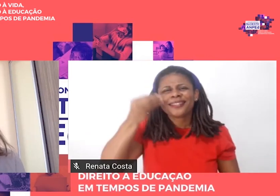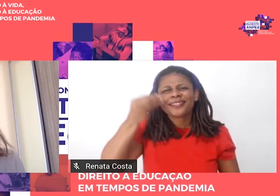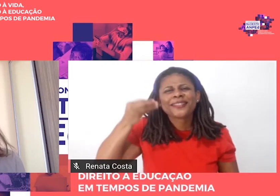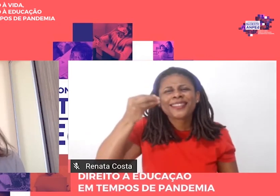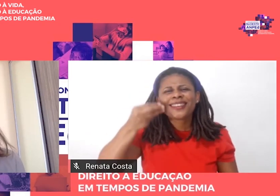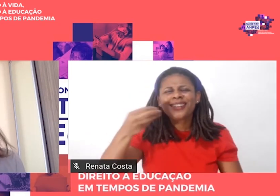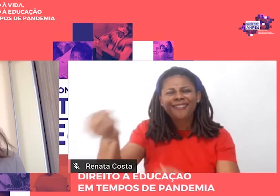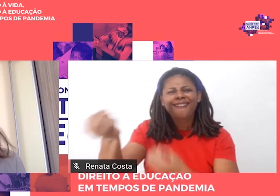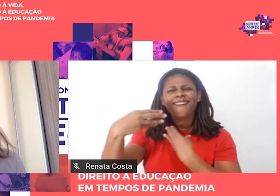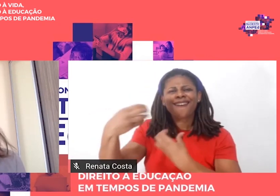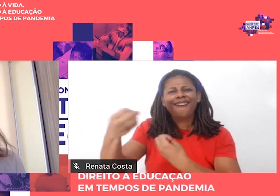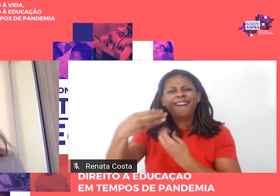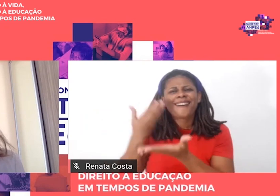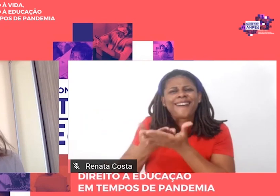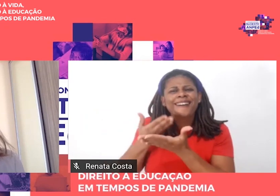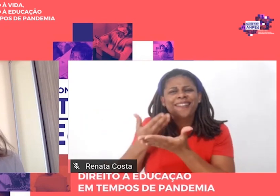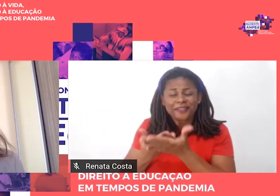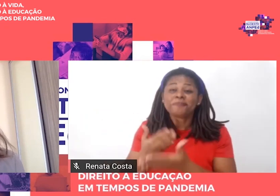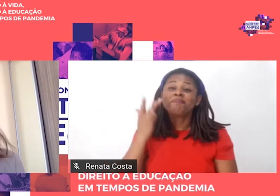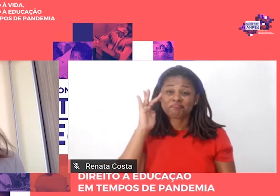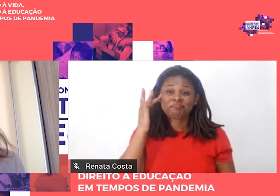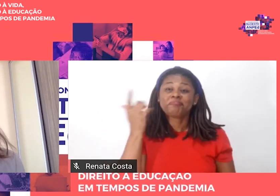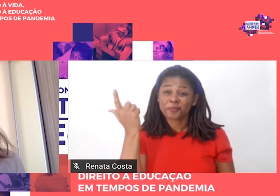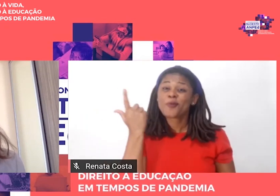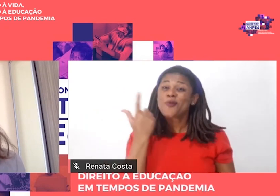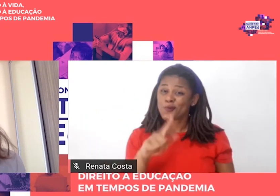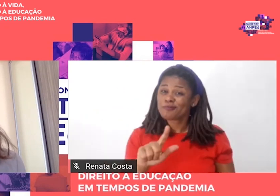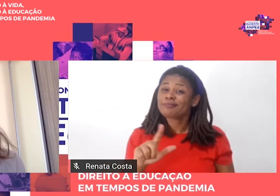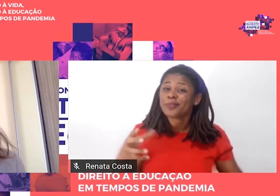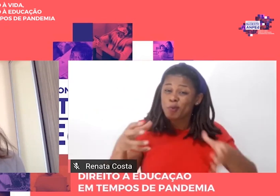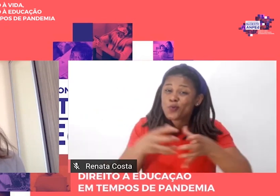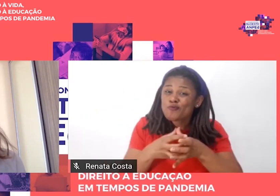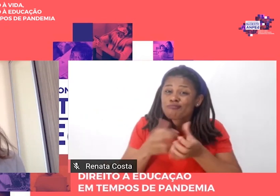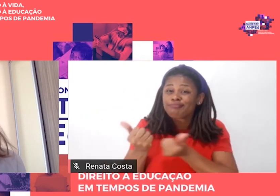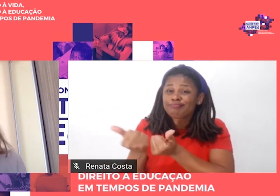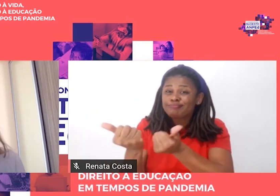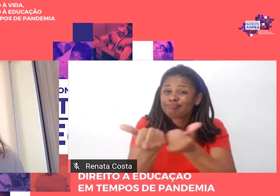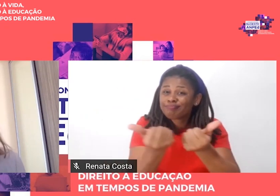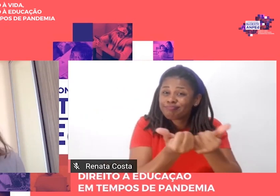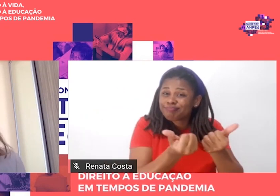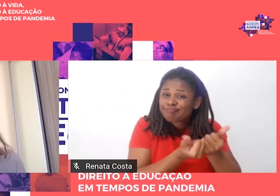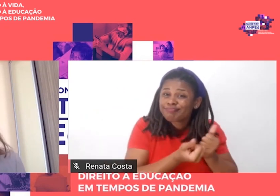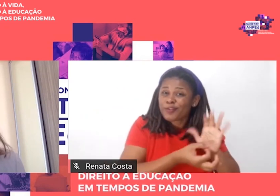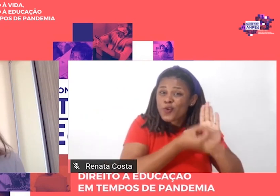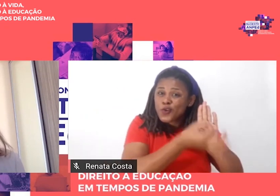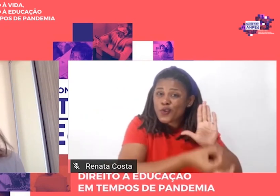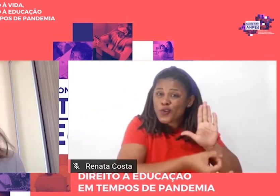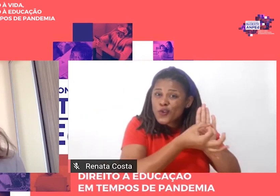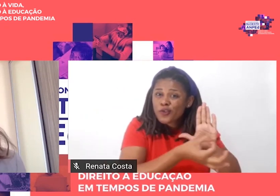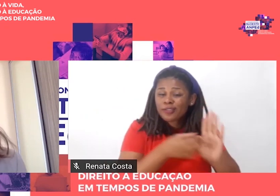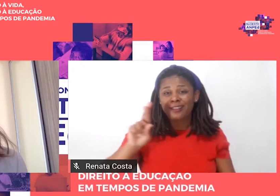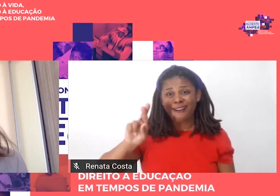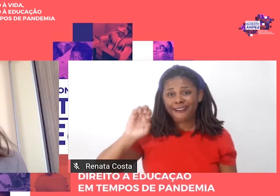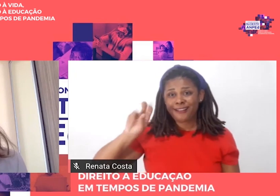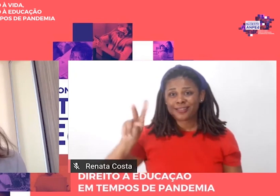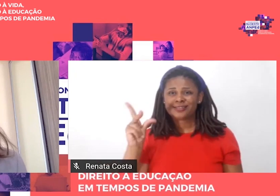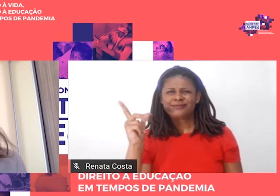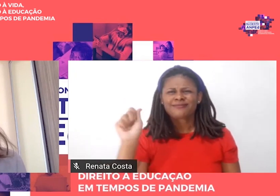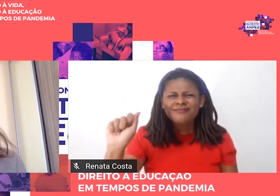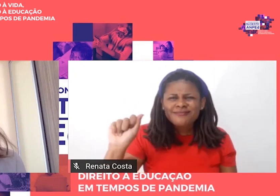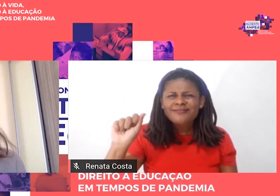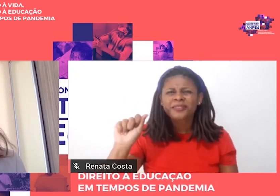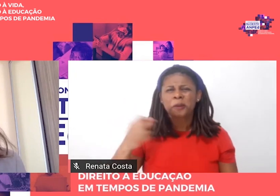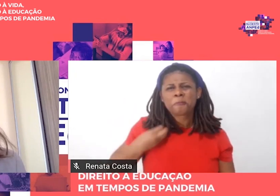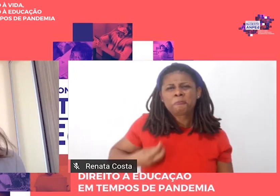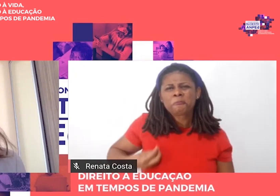e eu acho que nós conseguimos com os colegas resenhadores construir e com a participação super especial